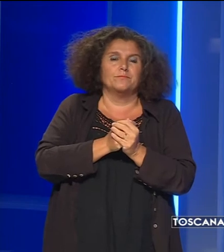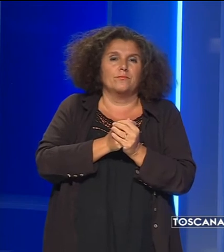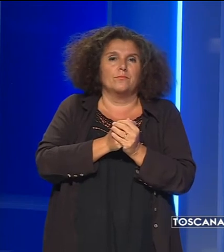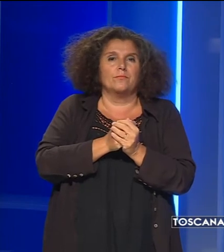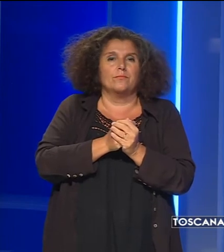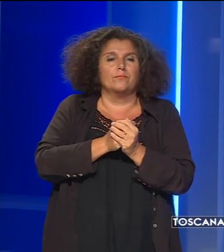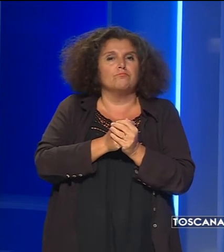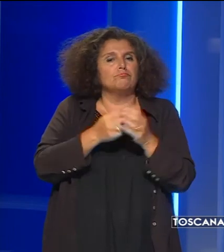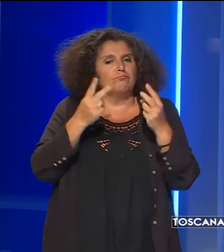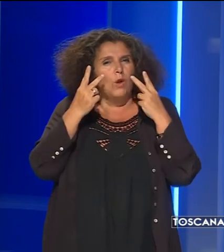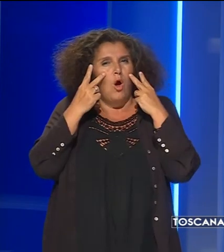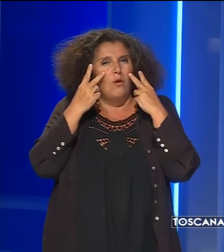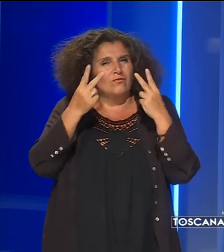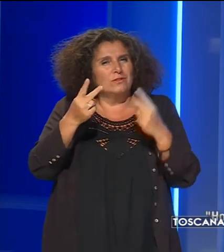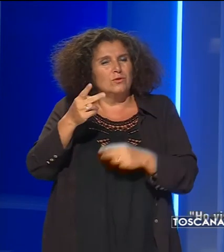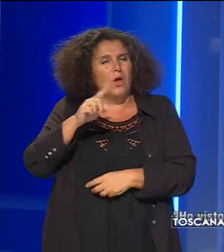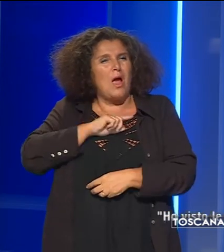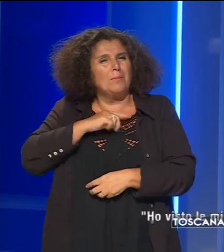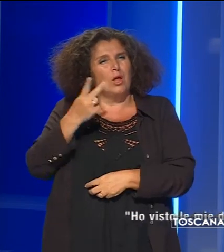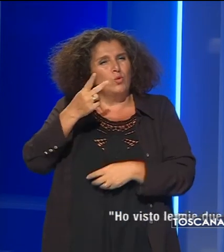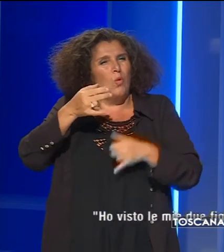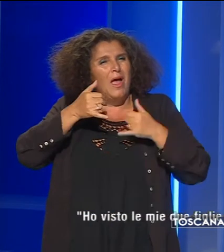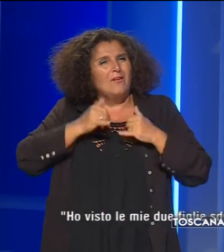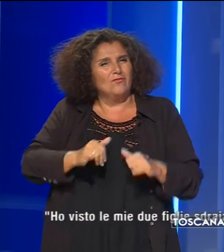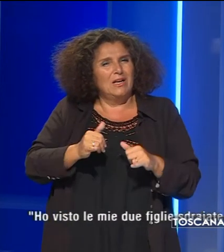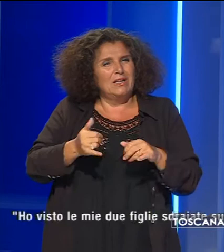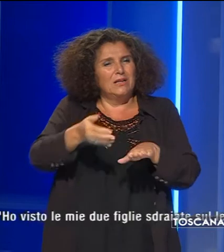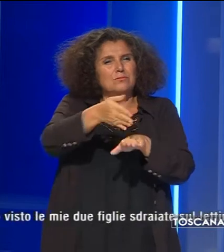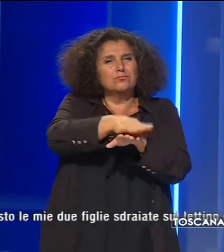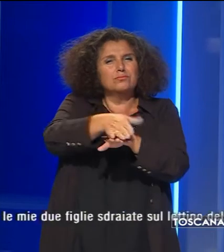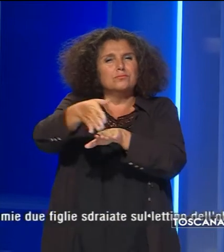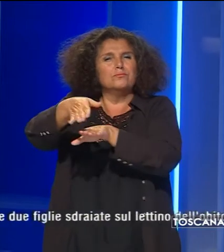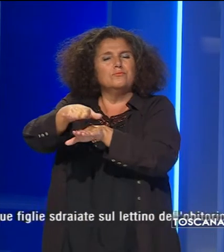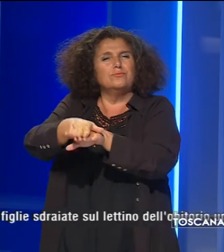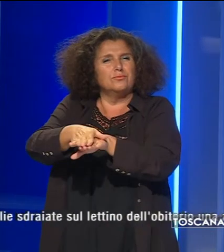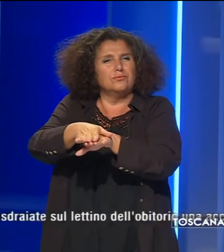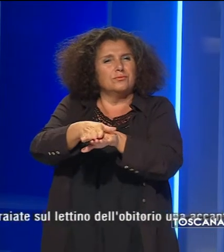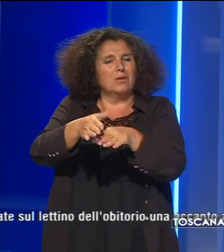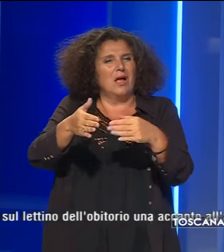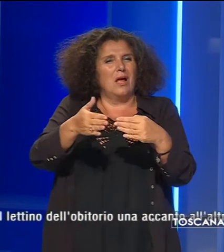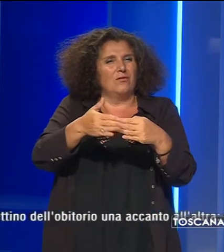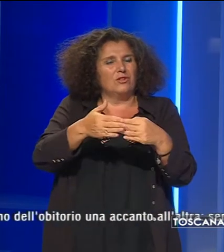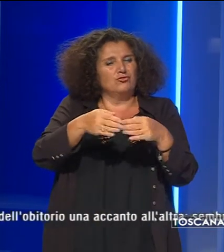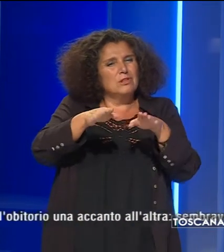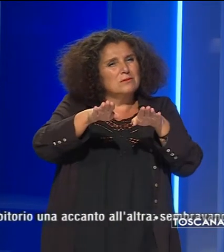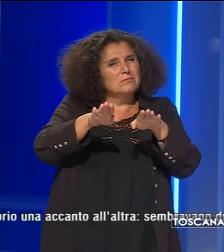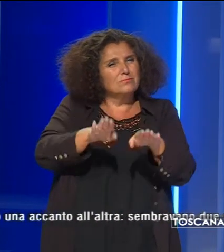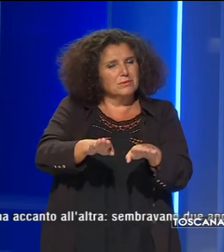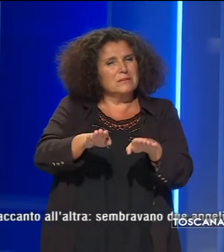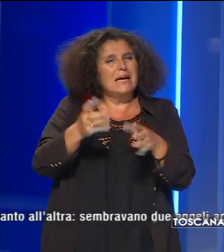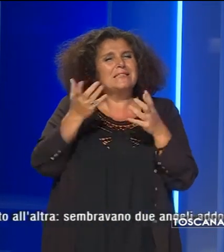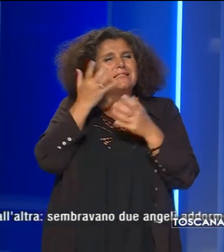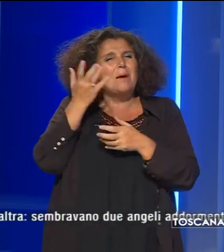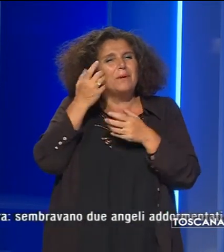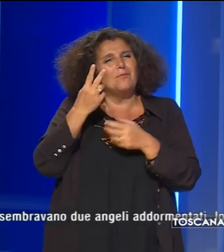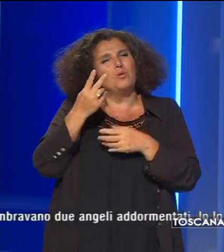Ho visto le mie due figlie sdraiate sul lettino dell'obitorio una accanto all'altra. Sembravano due